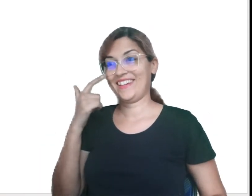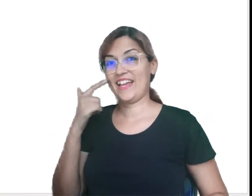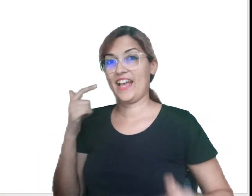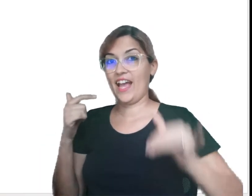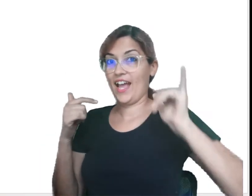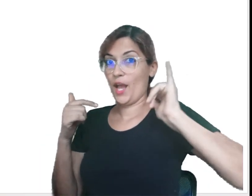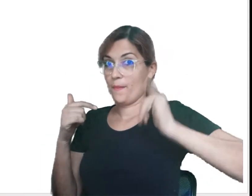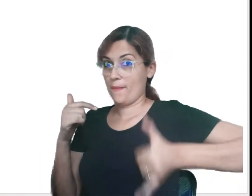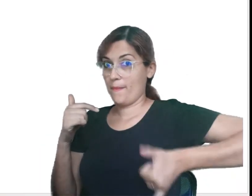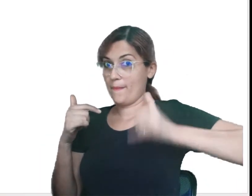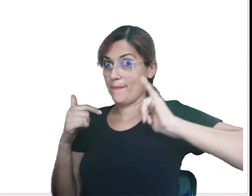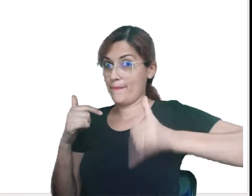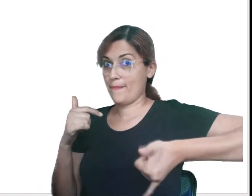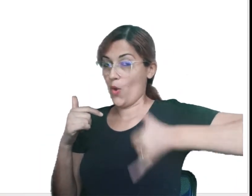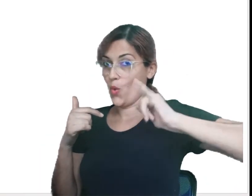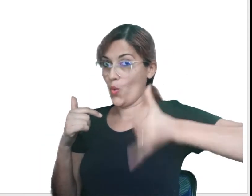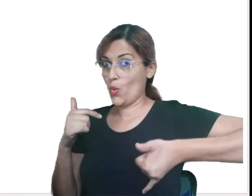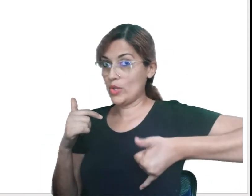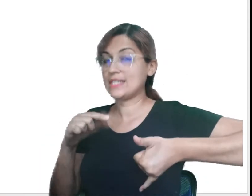Veja a bolsa. De quem é a bolsa?